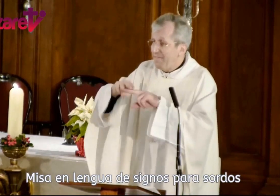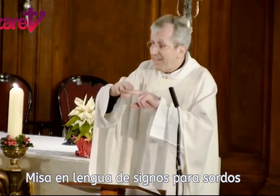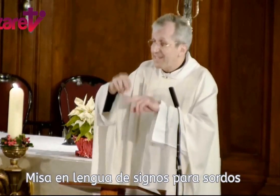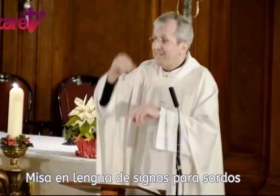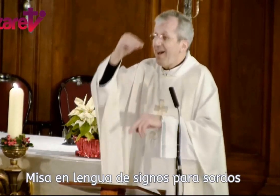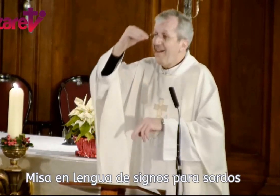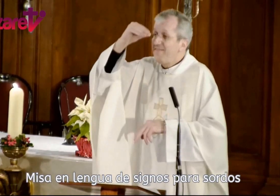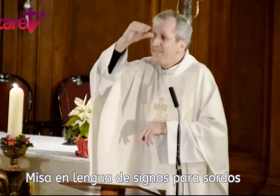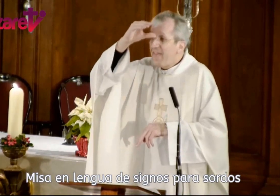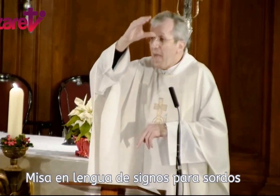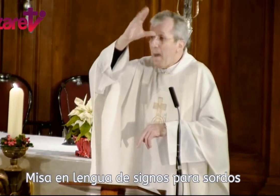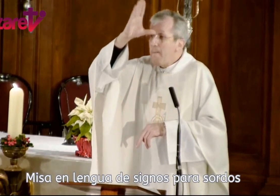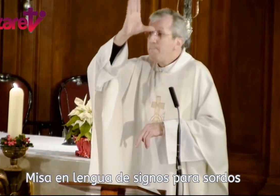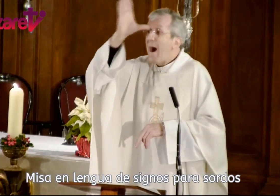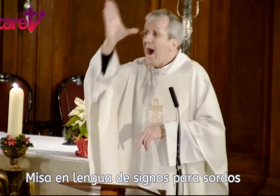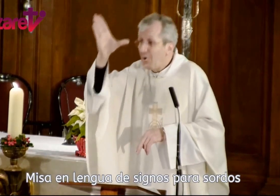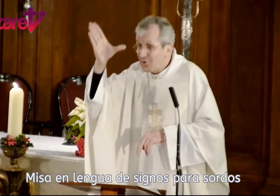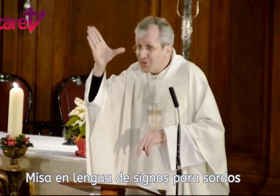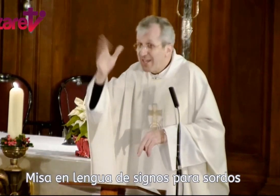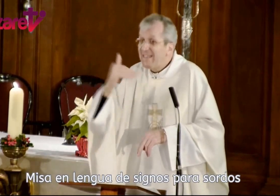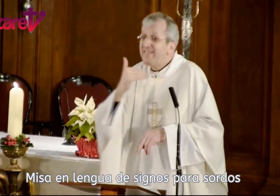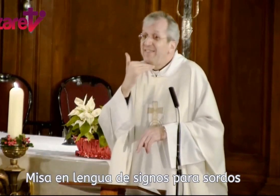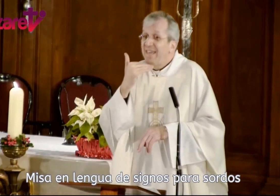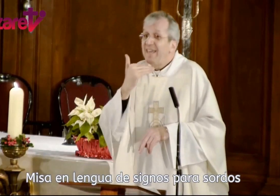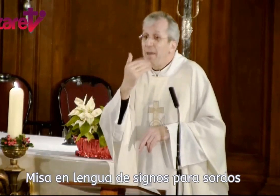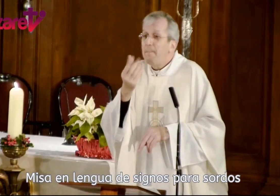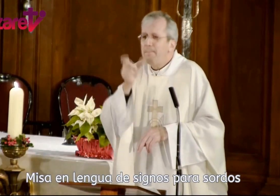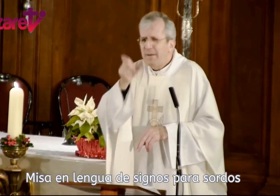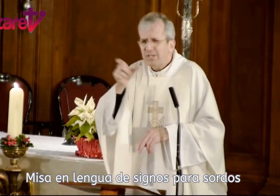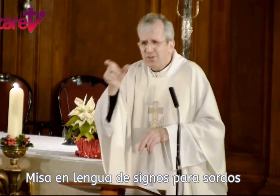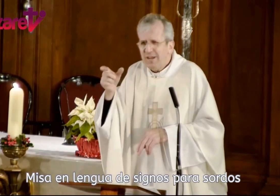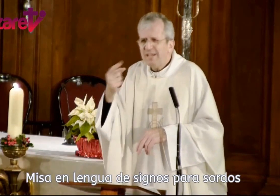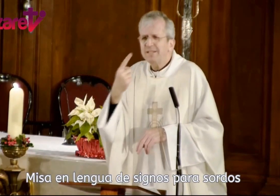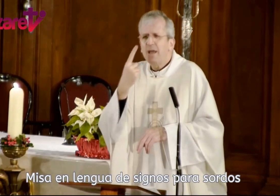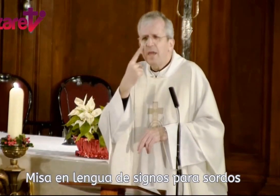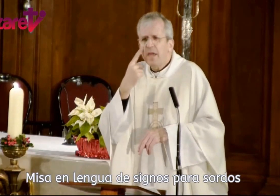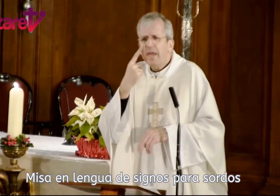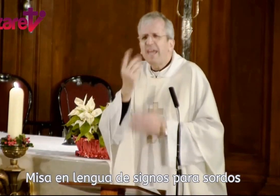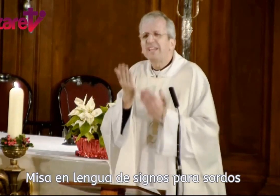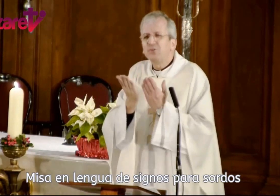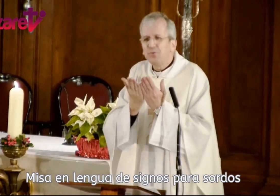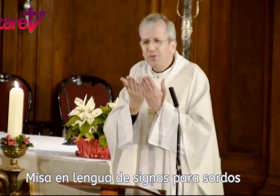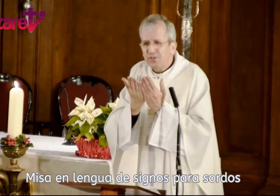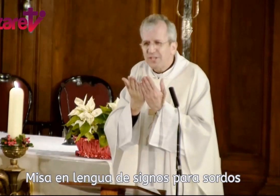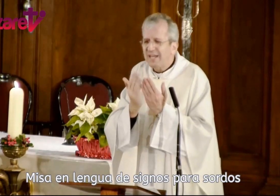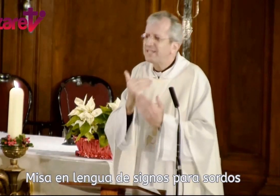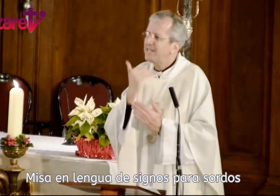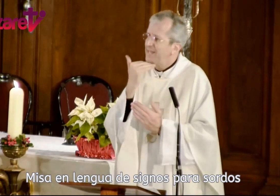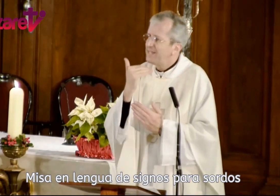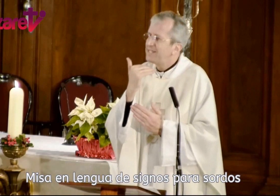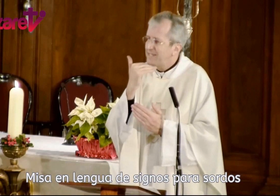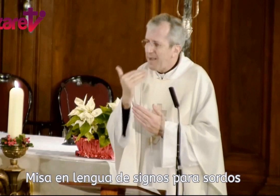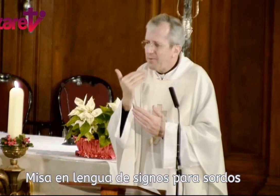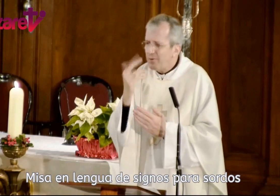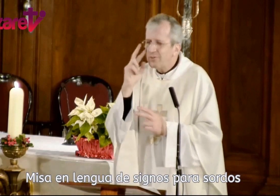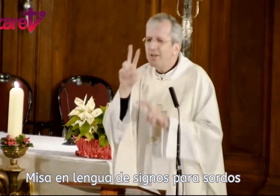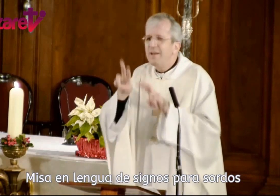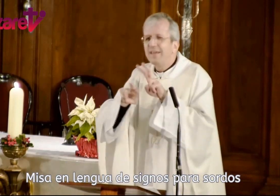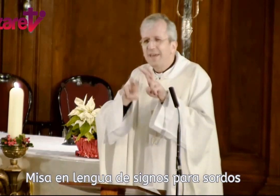fiesta de magos, de personas estudiosas, sabios, que